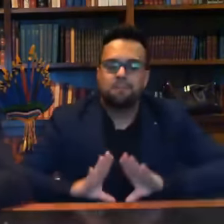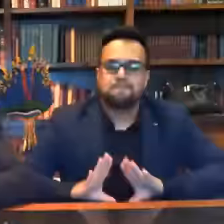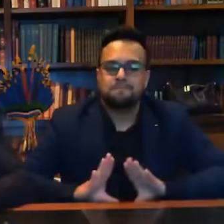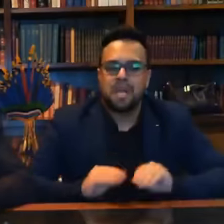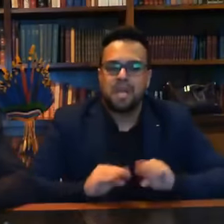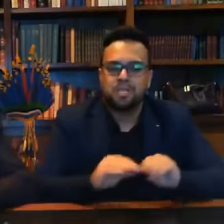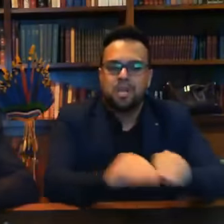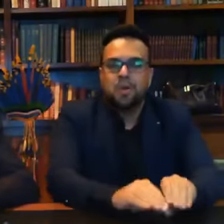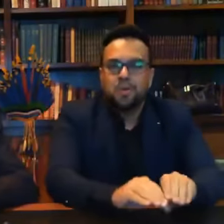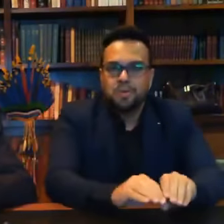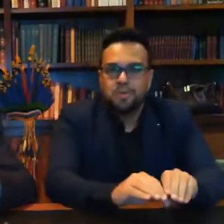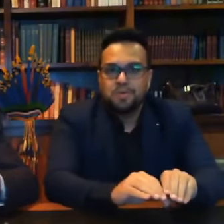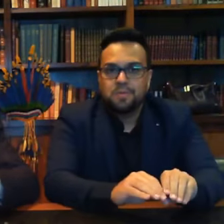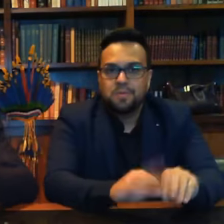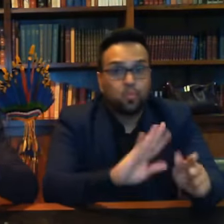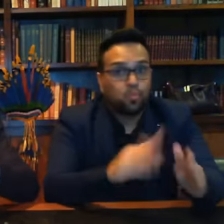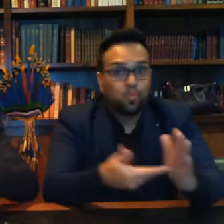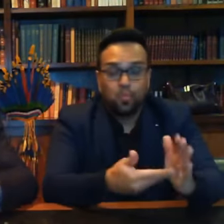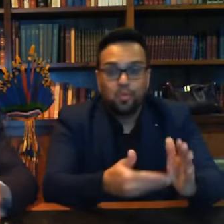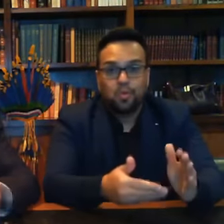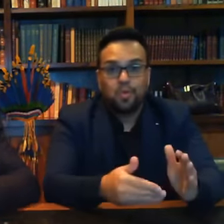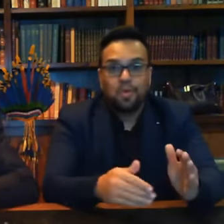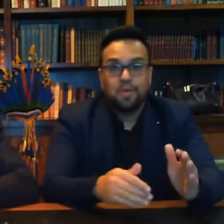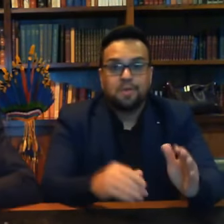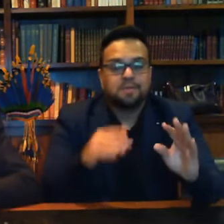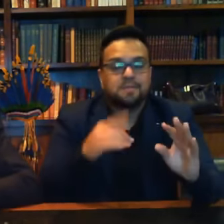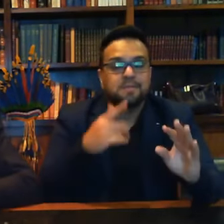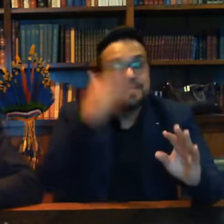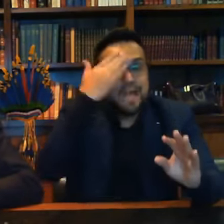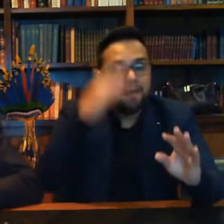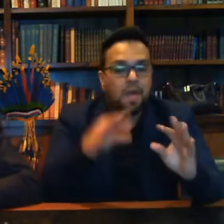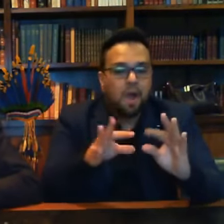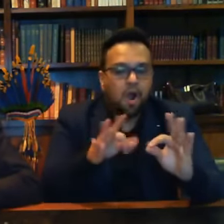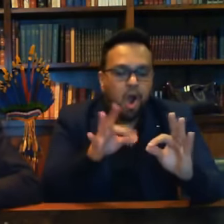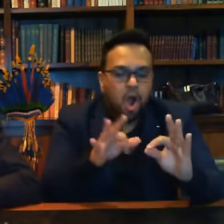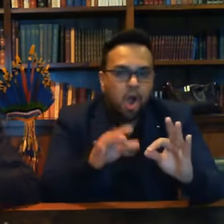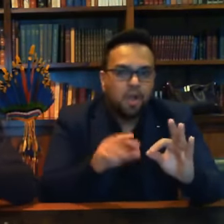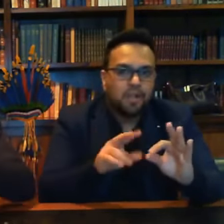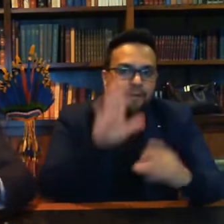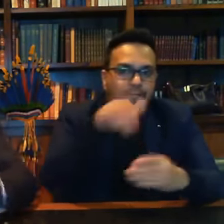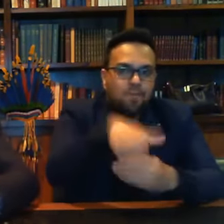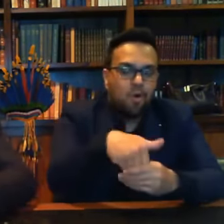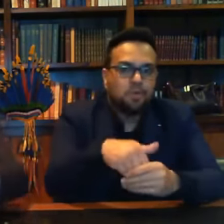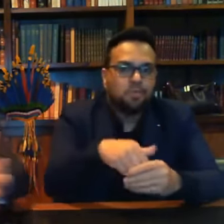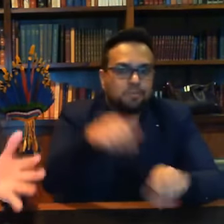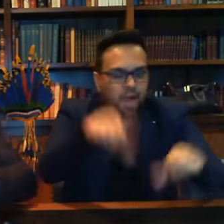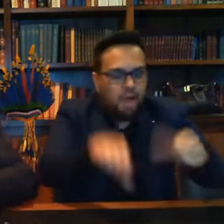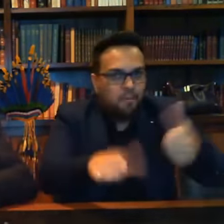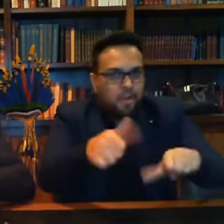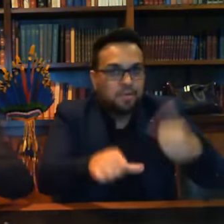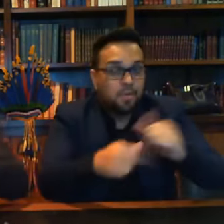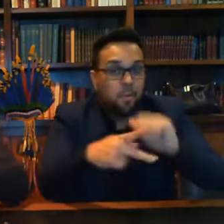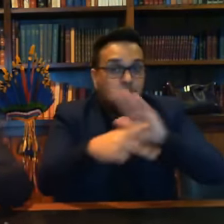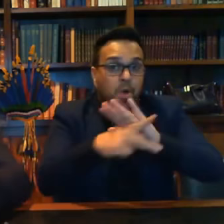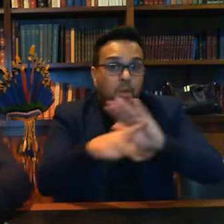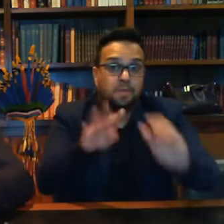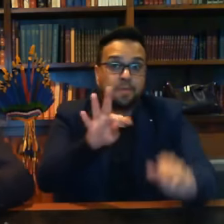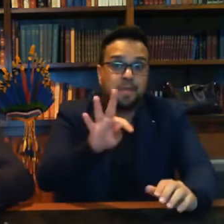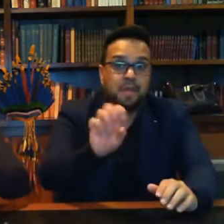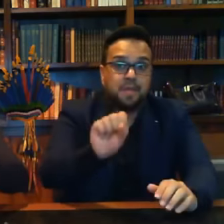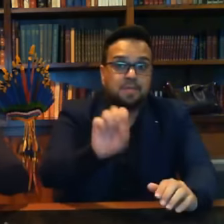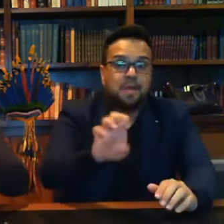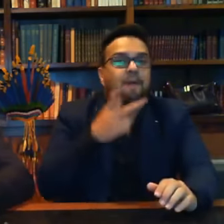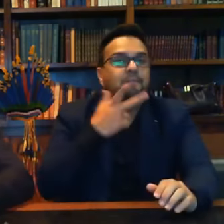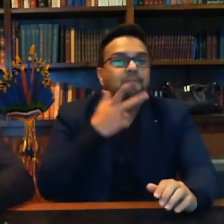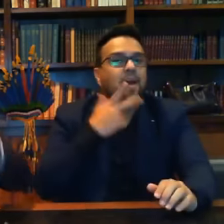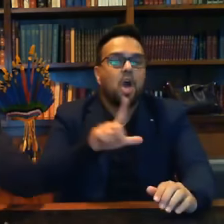contam votos, que fazem a apuração, o próprio TSE diz que as pegadas foram apagadas,